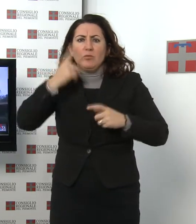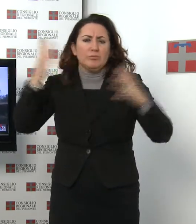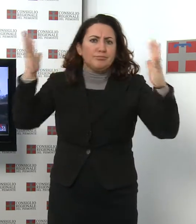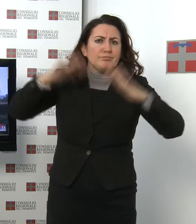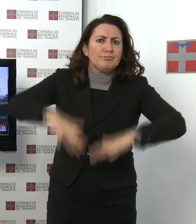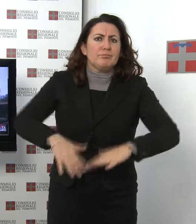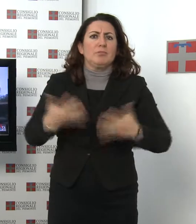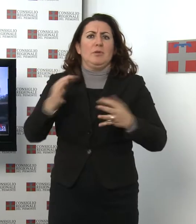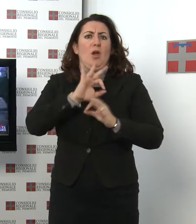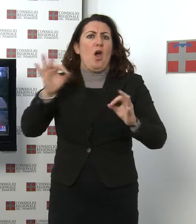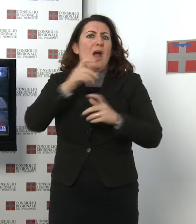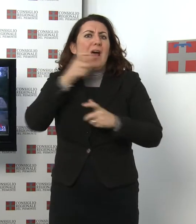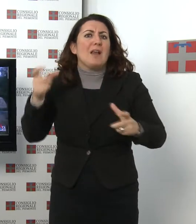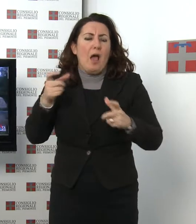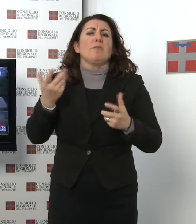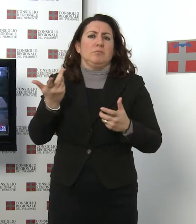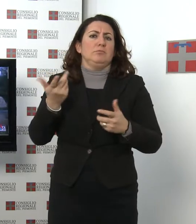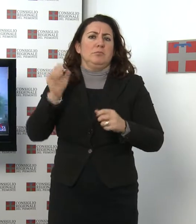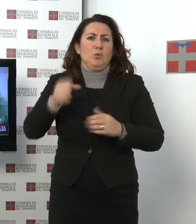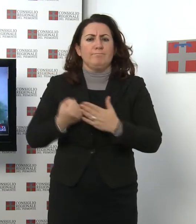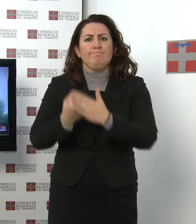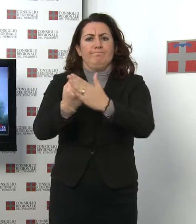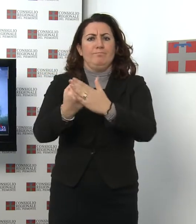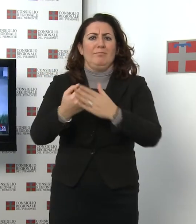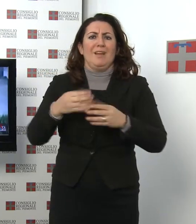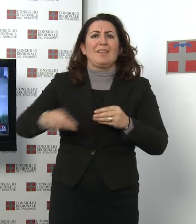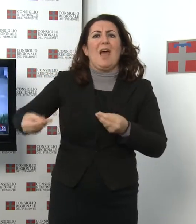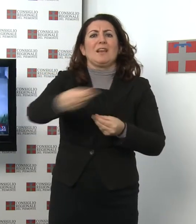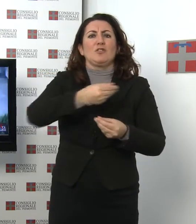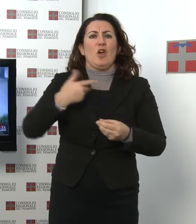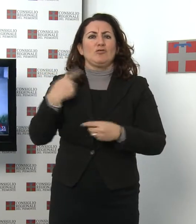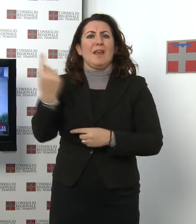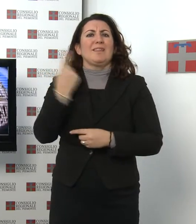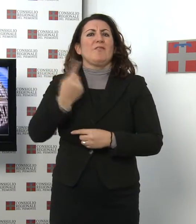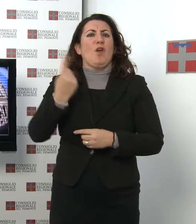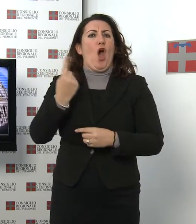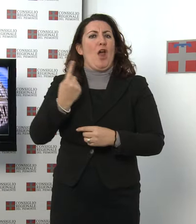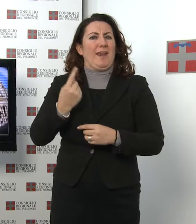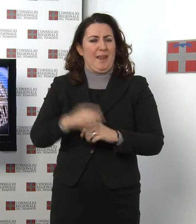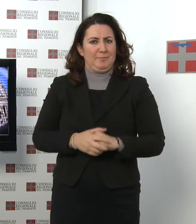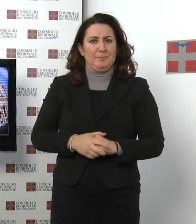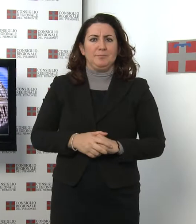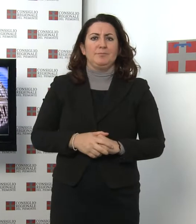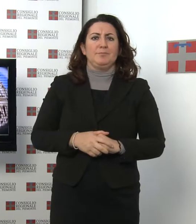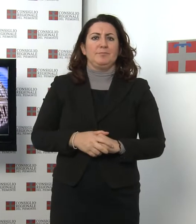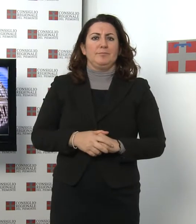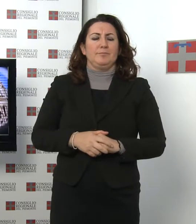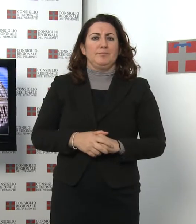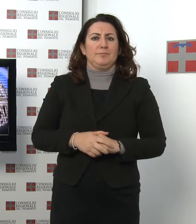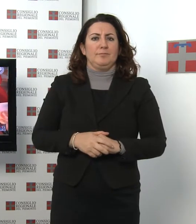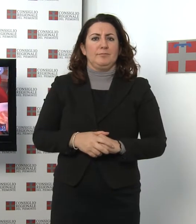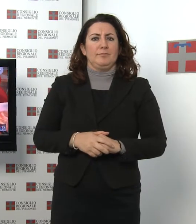ha deciso questa prima azione per far fronte al dramma dei territori colpiti dal tifone Ayan. Lingua Madre 2013